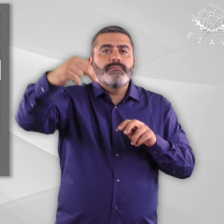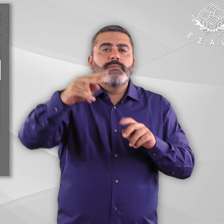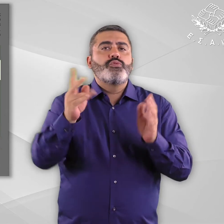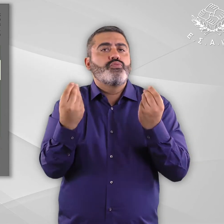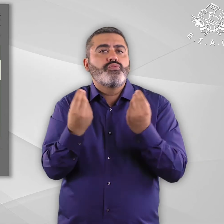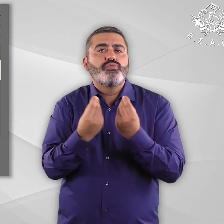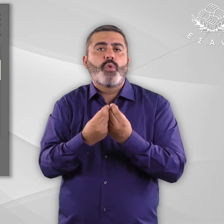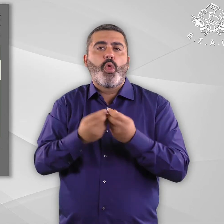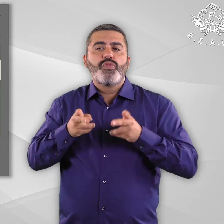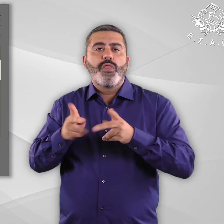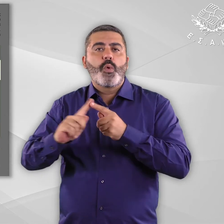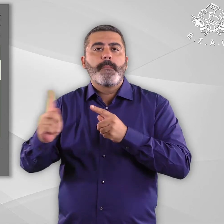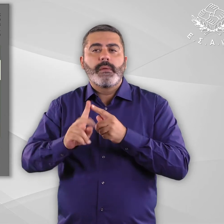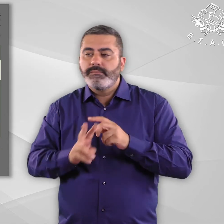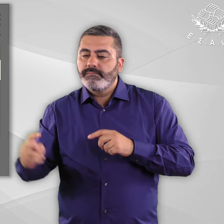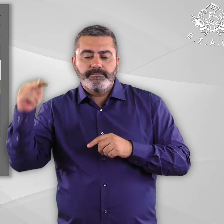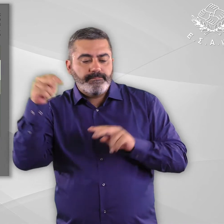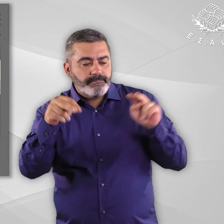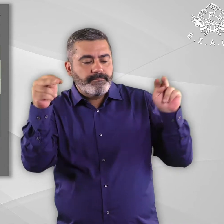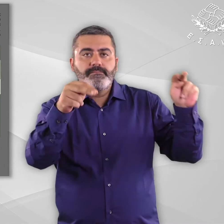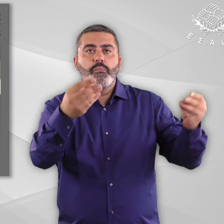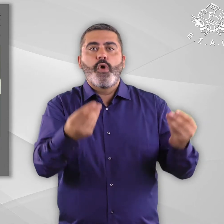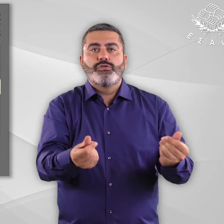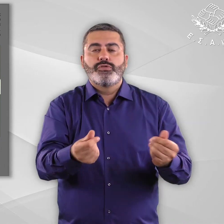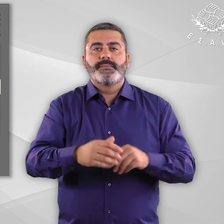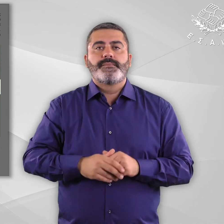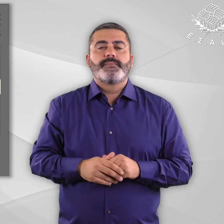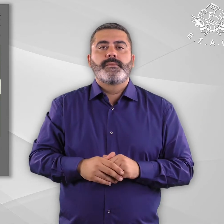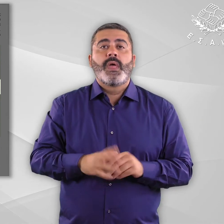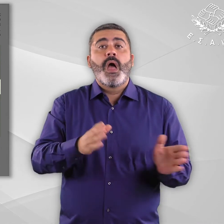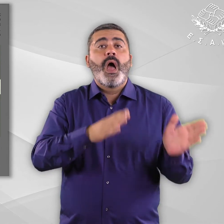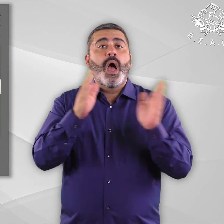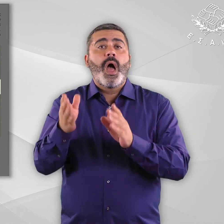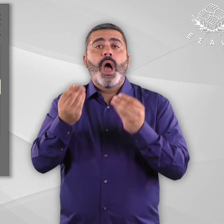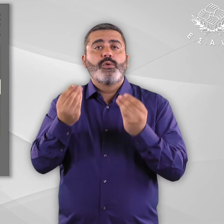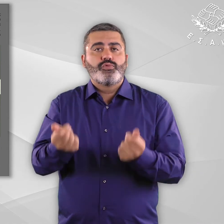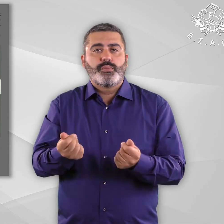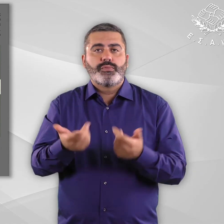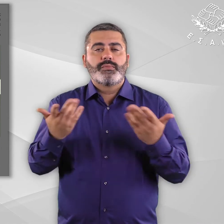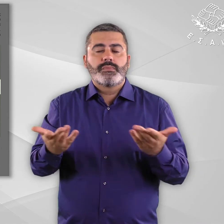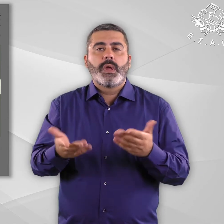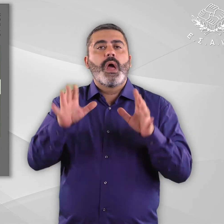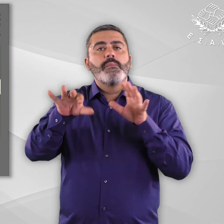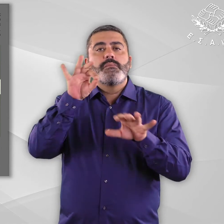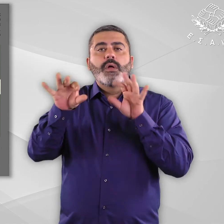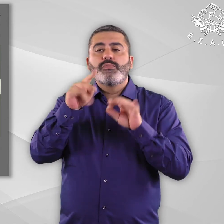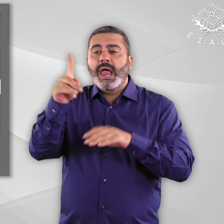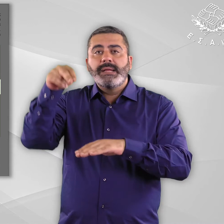ενδιαφέροντος και δυνατοτήτων επέμβασης. Εναλλακτικά ή και παράλληλα μπορούν να επιλεγούν προσβάσιμα σημεία με καλή θέα προς τον